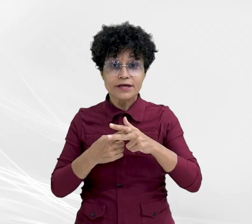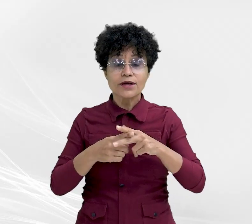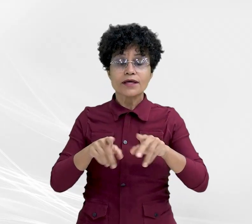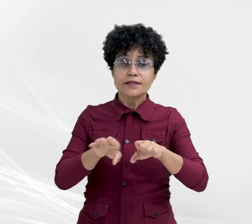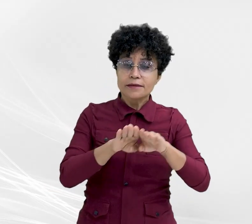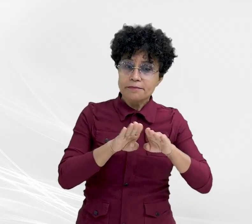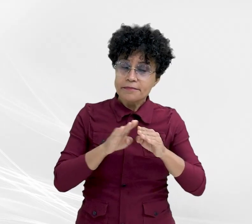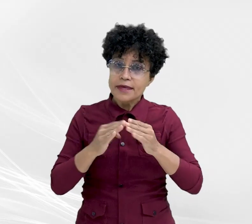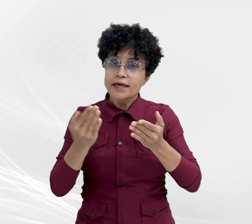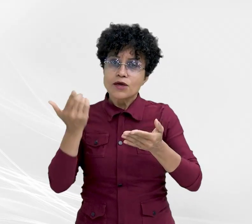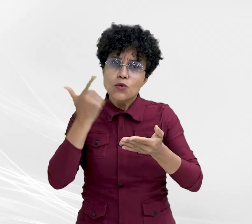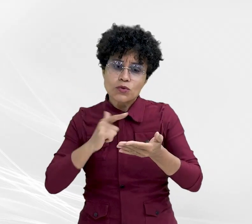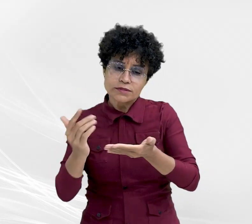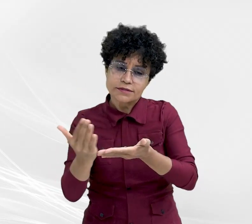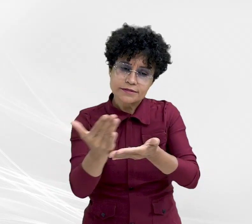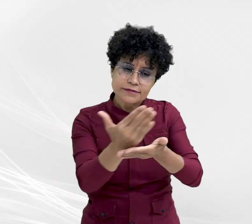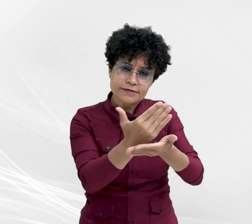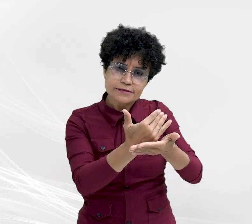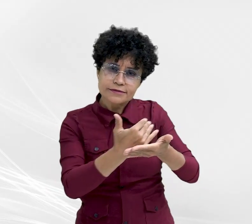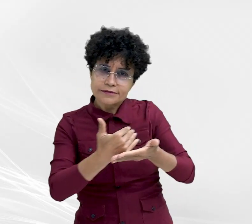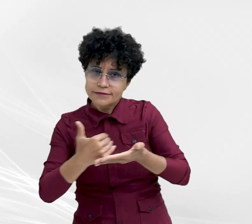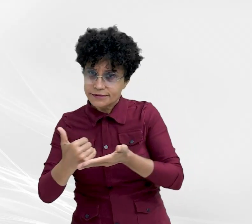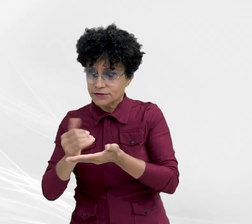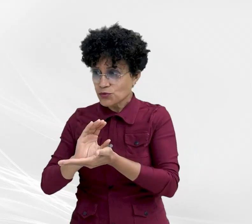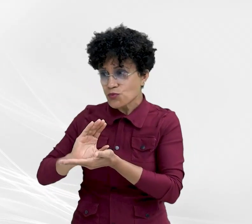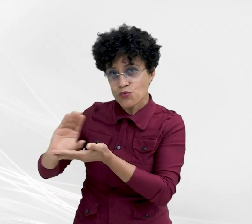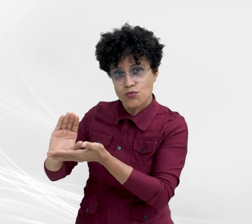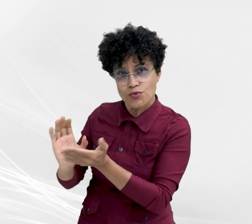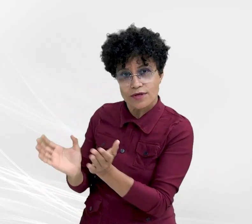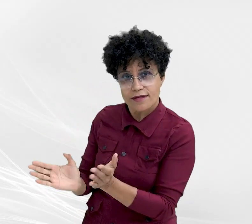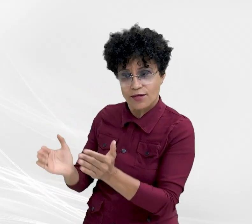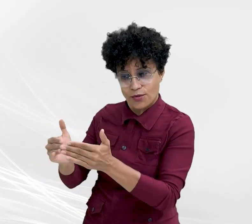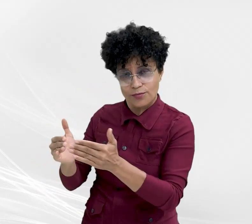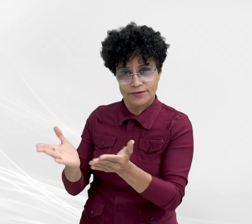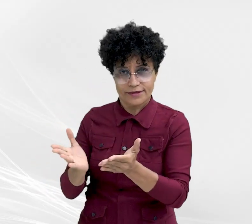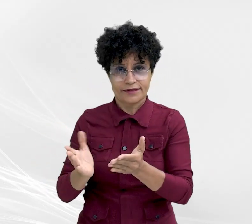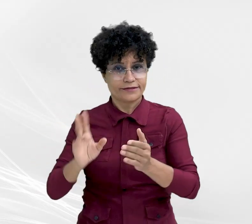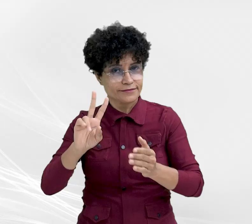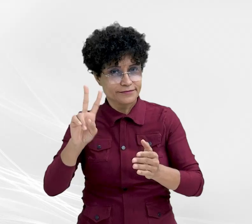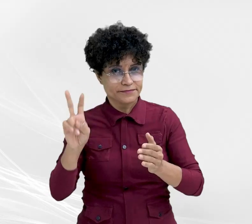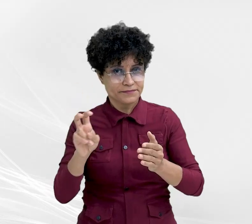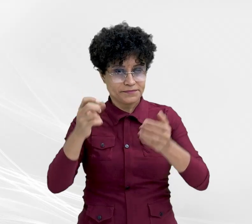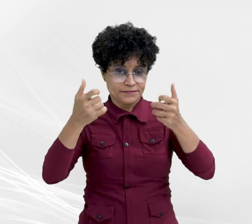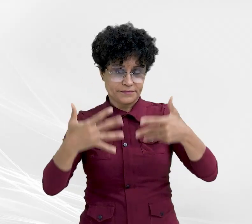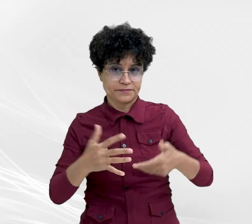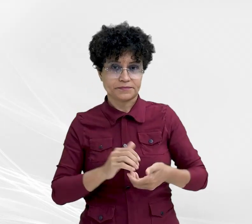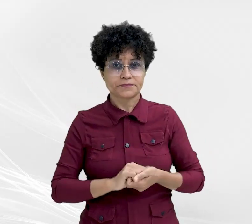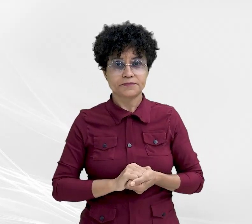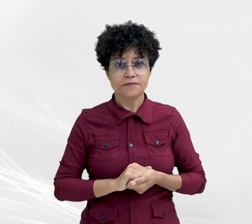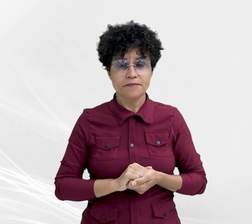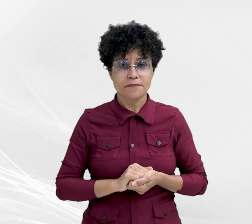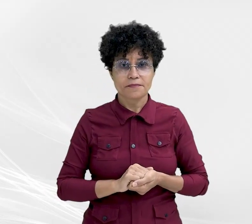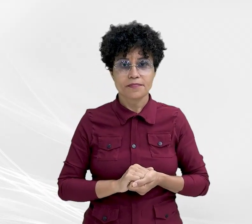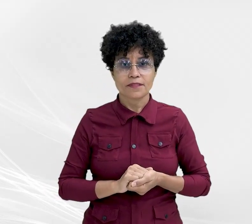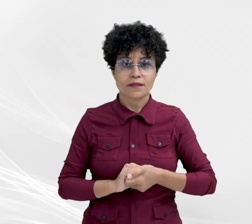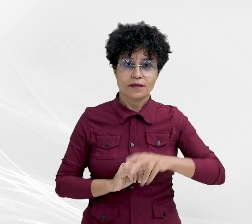e conseguimos canalizar recursos para a comunidade. Fecha aspas. Enfatizou. Abre aspas. A grande